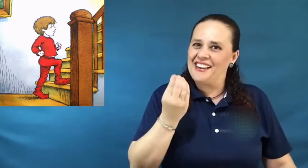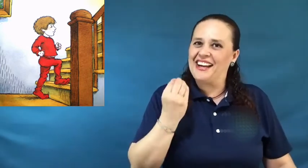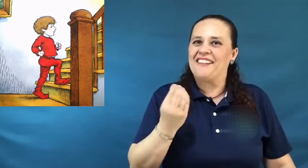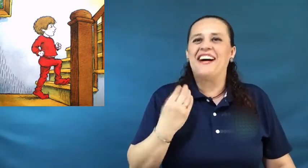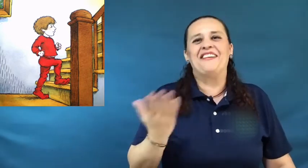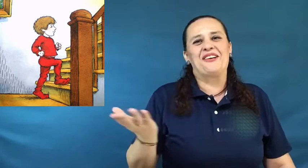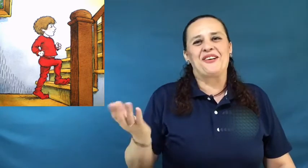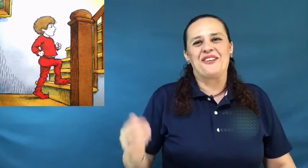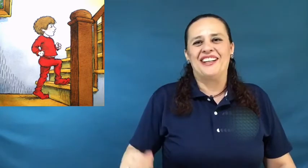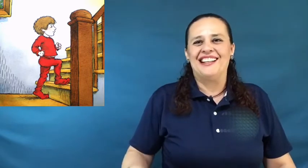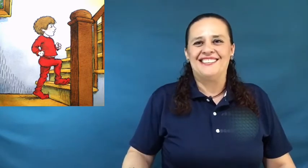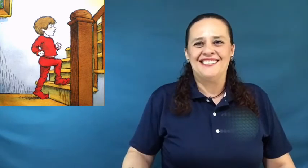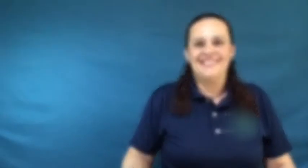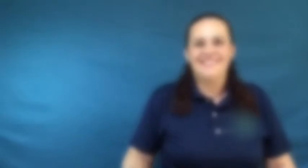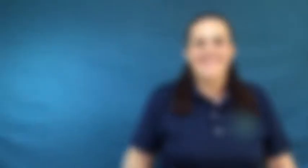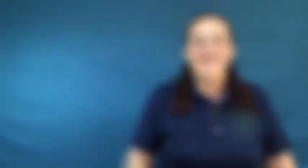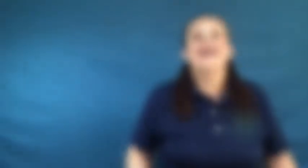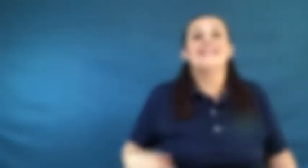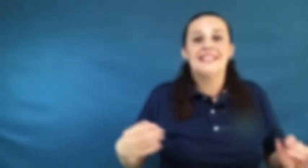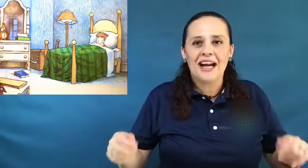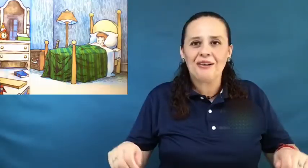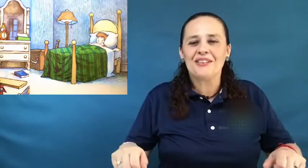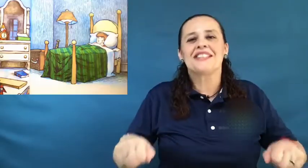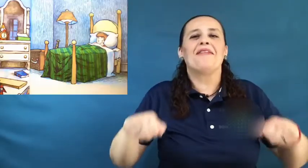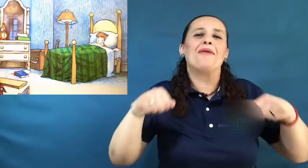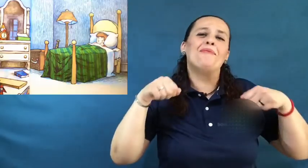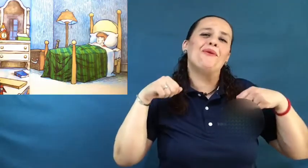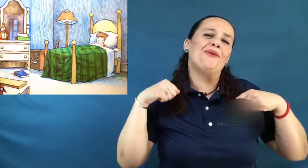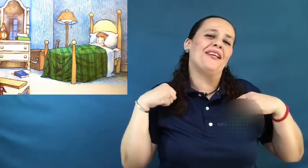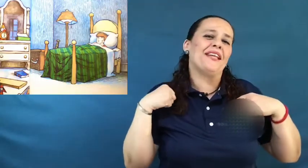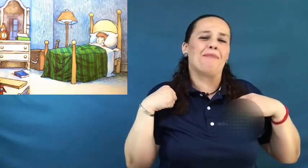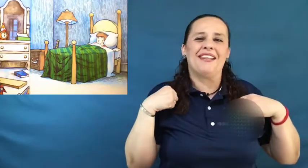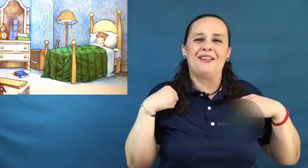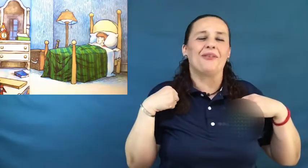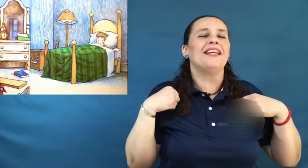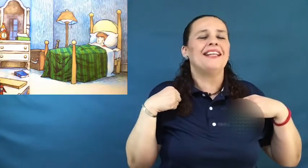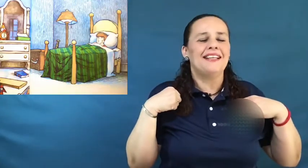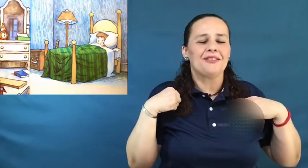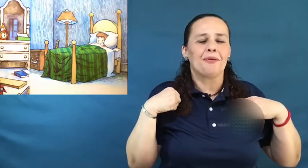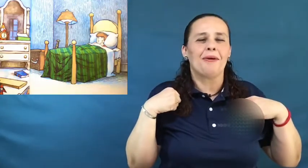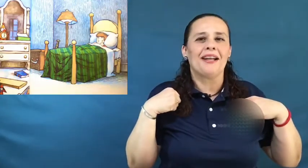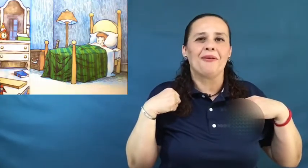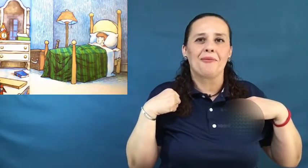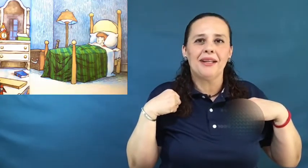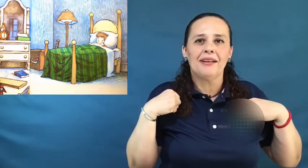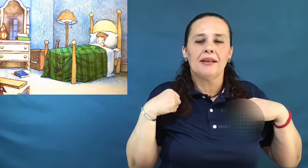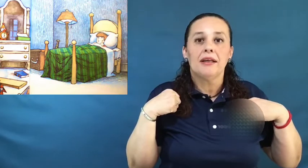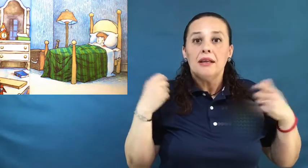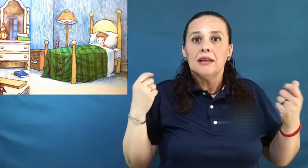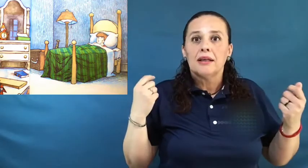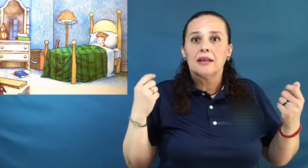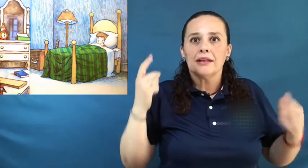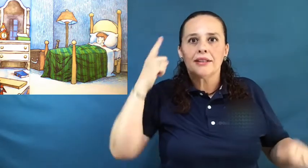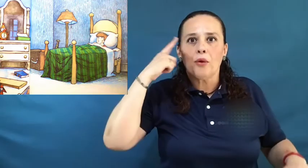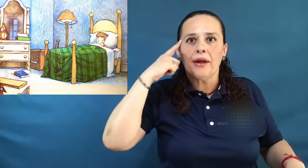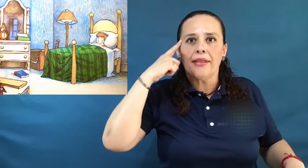acabado el cocodrilo. Ya cuando estaba muy tapadito y listo para dormir, ¿qué se acuerda?